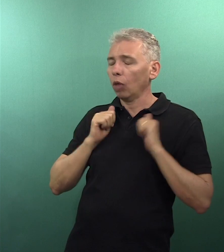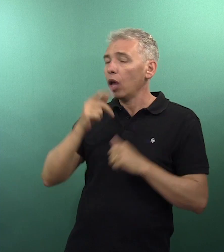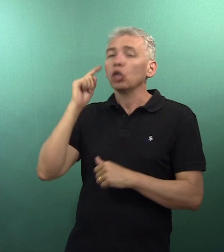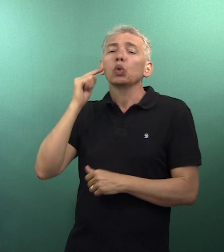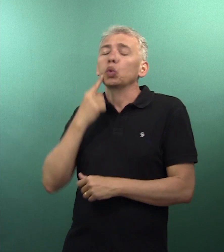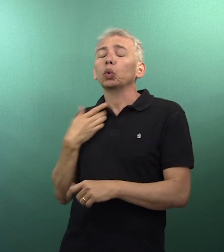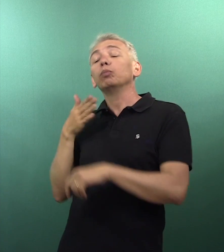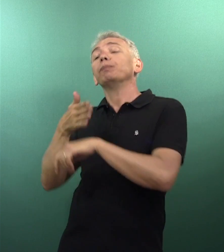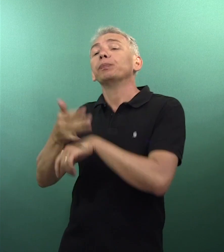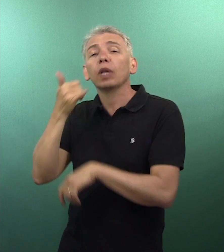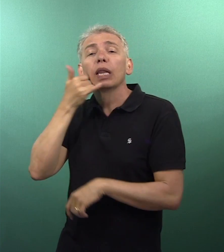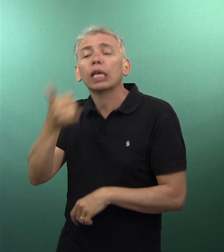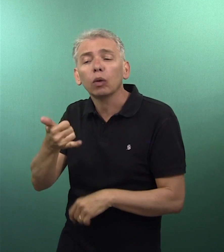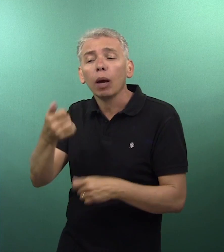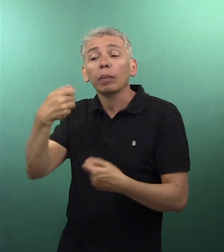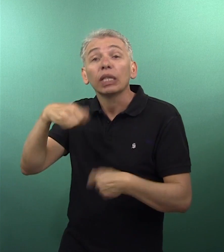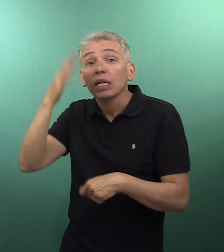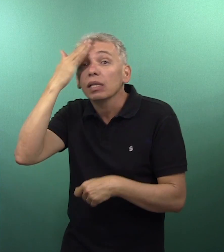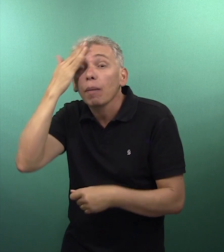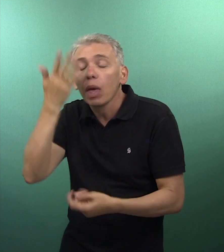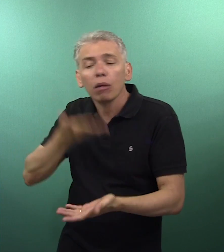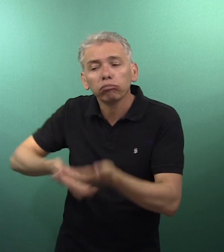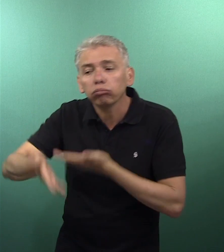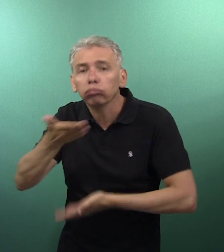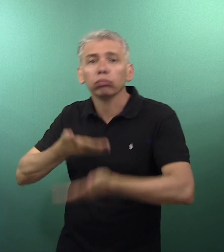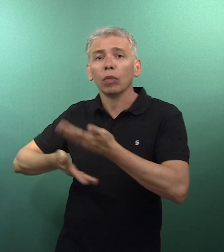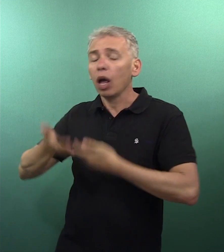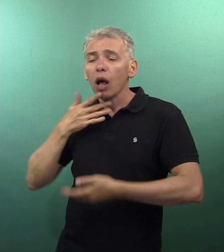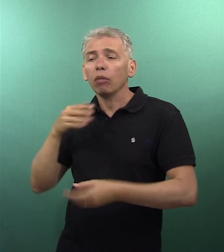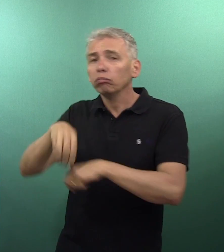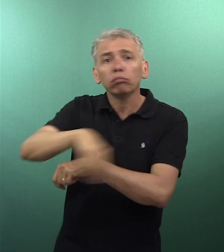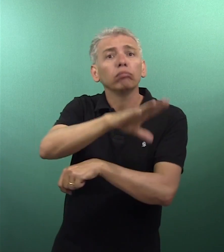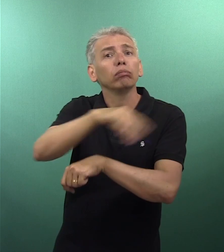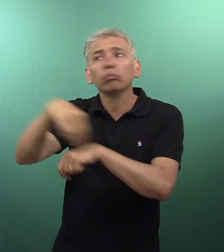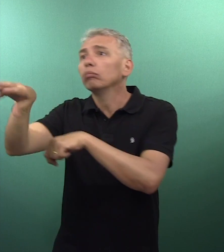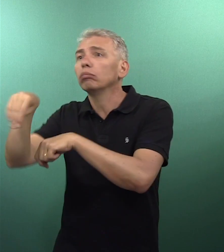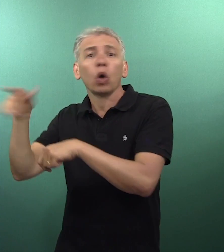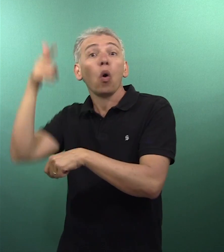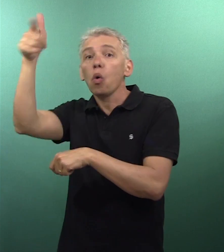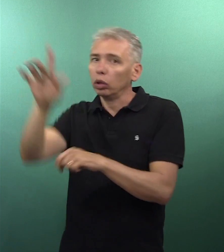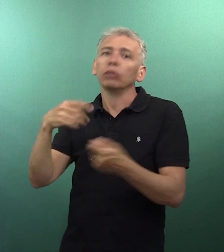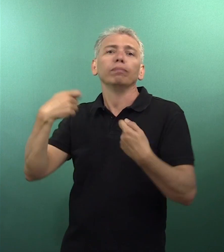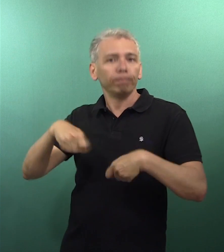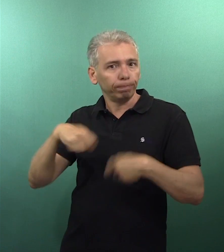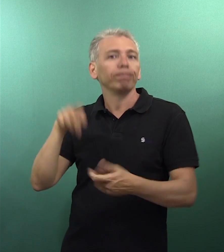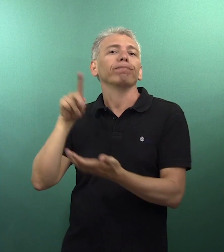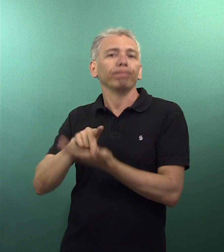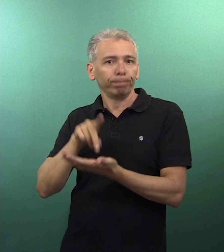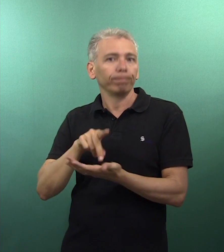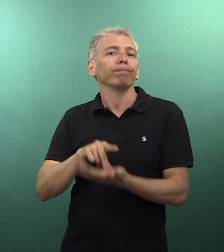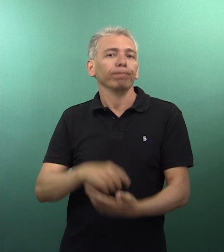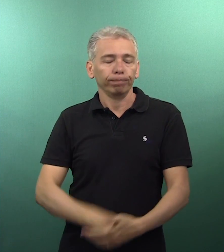comprovada mediante apresentação dos certificados respectivos, domínio da língua portuguesa, soletração